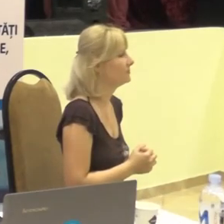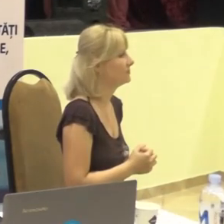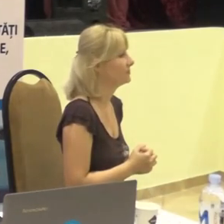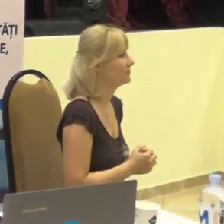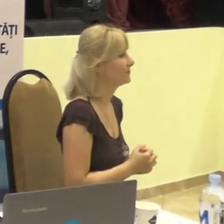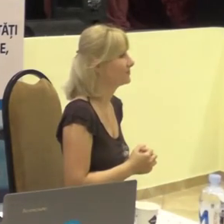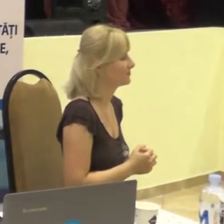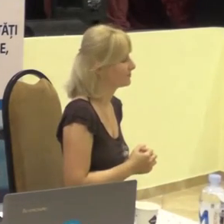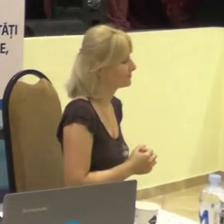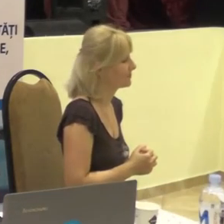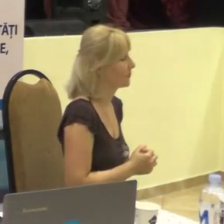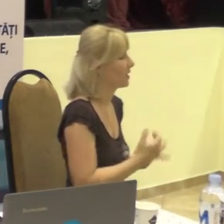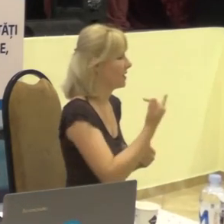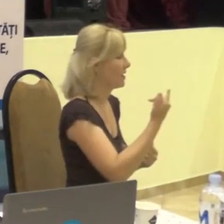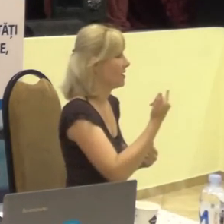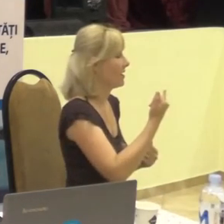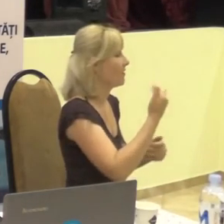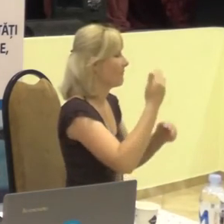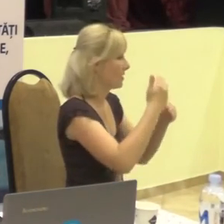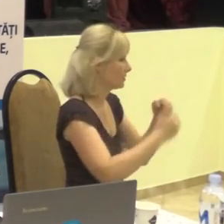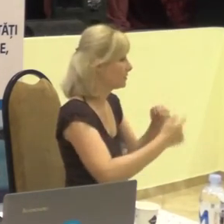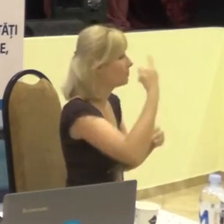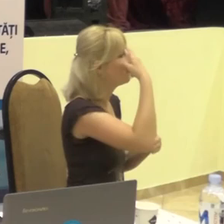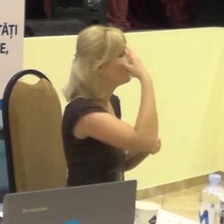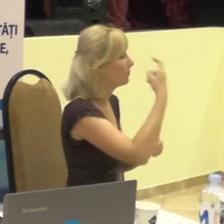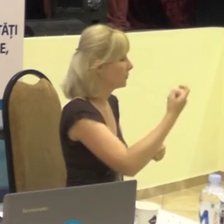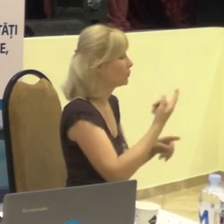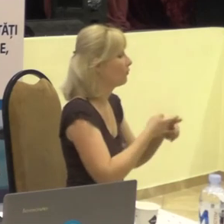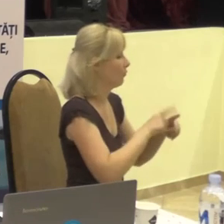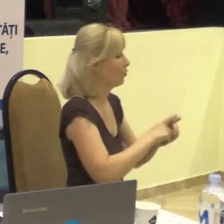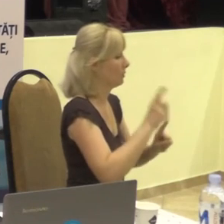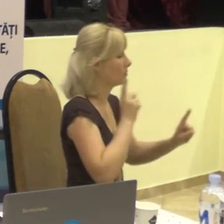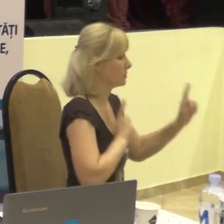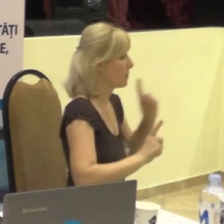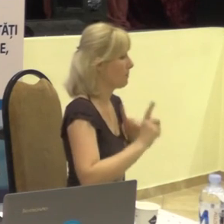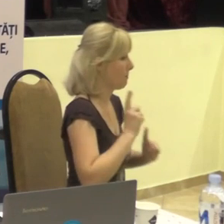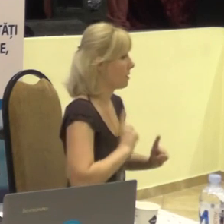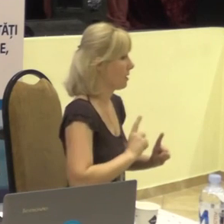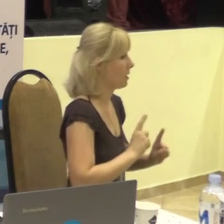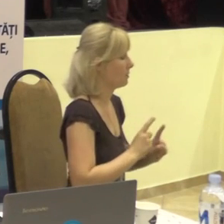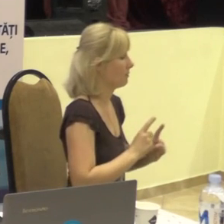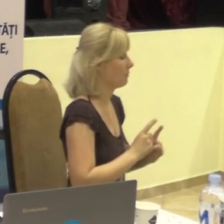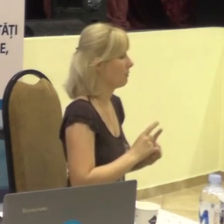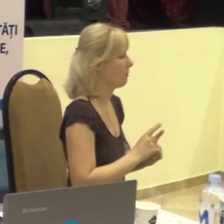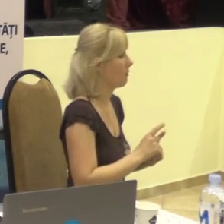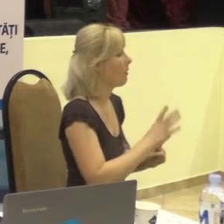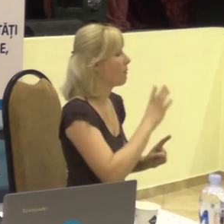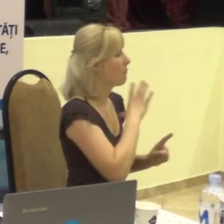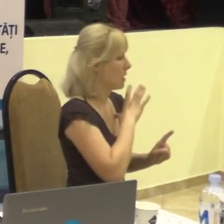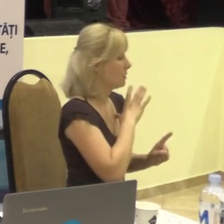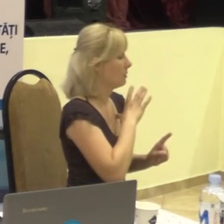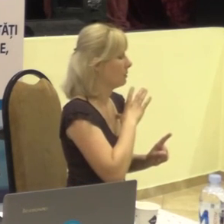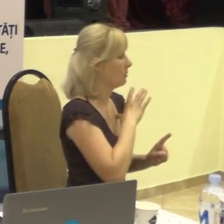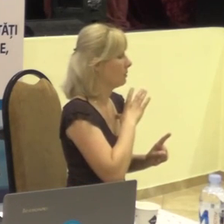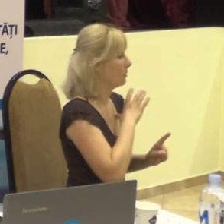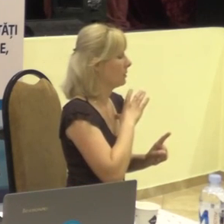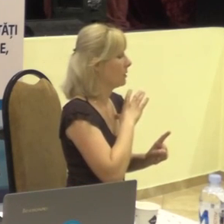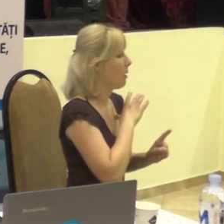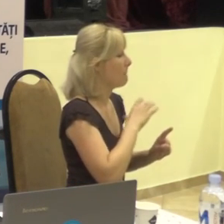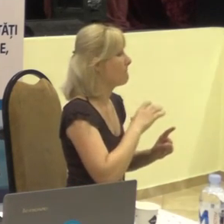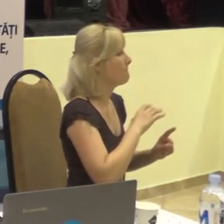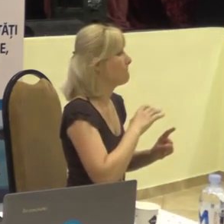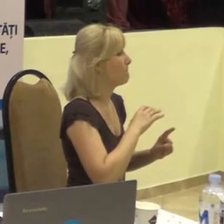Menționând în final că aceste conferințe sunt realizate în cadrul proiectului